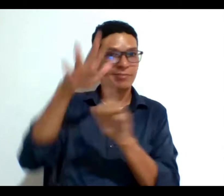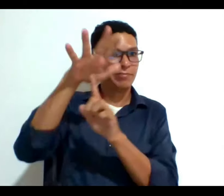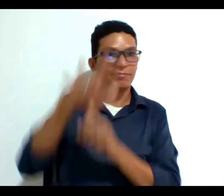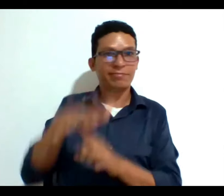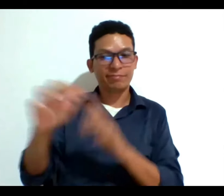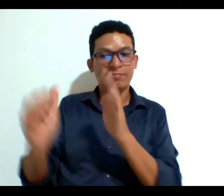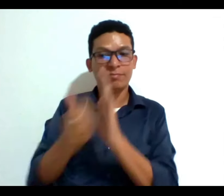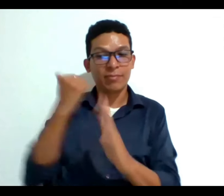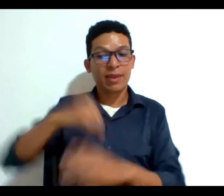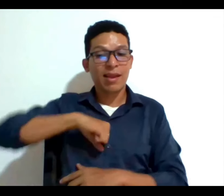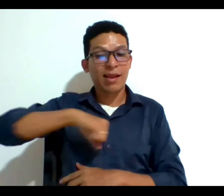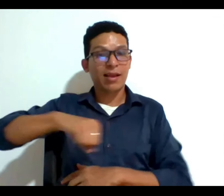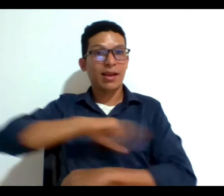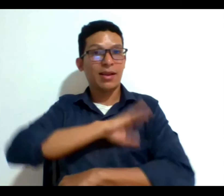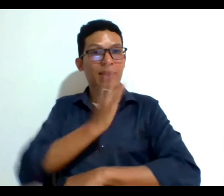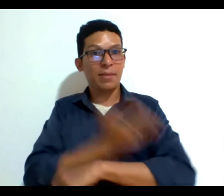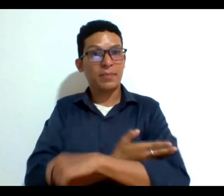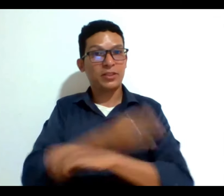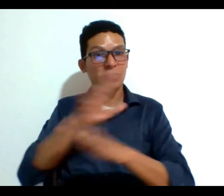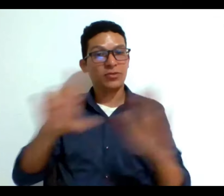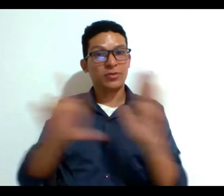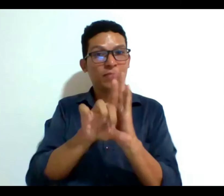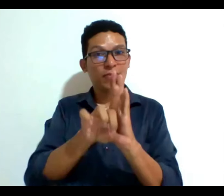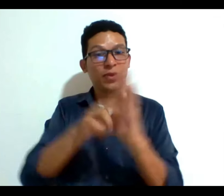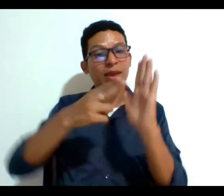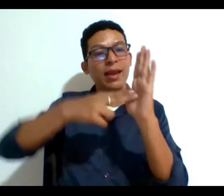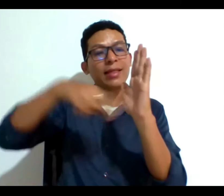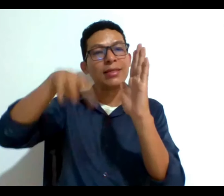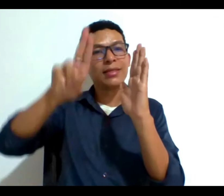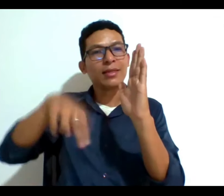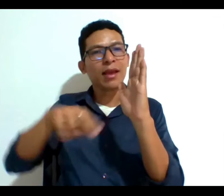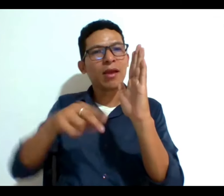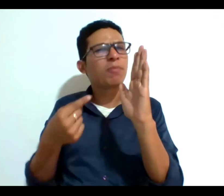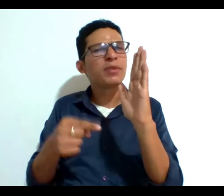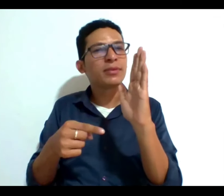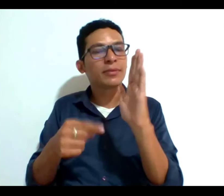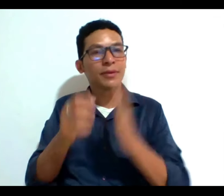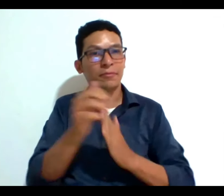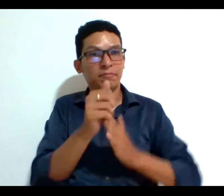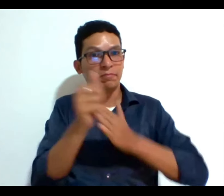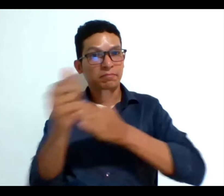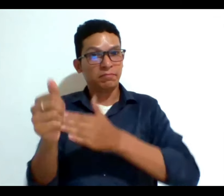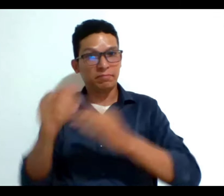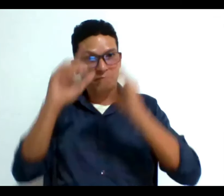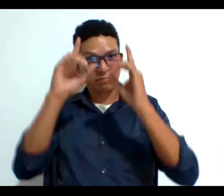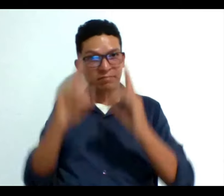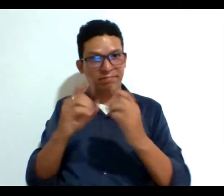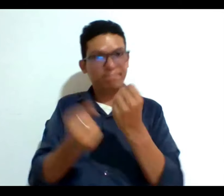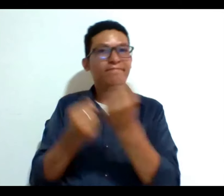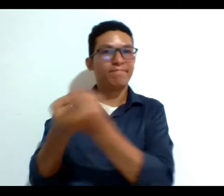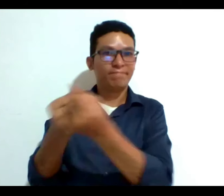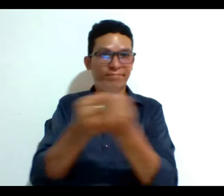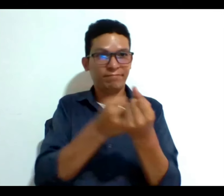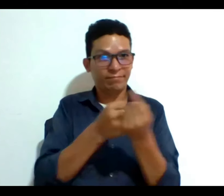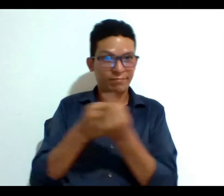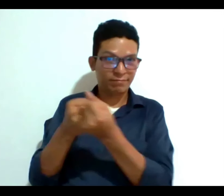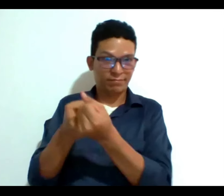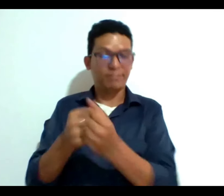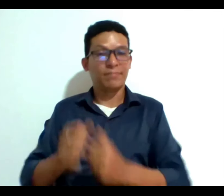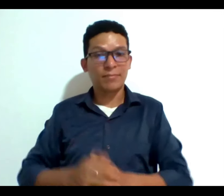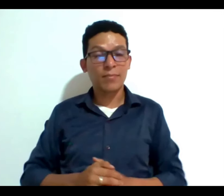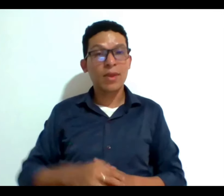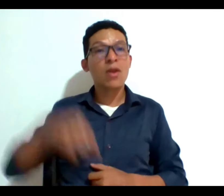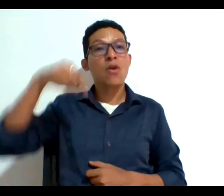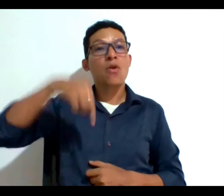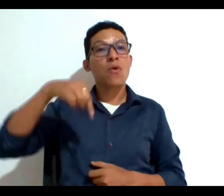legal y desde la Convención se empieza a hablar de un modelo de toma de decisiones con apoyos entonces hoy entendemos